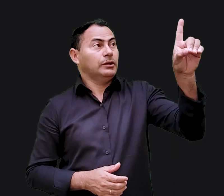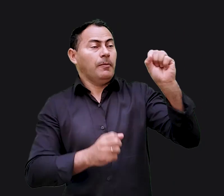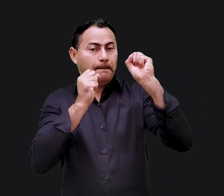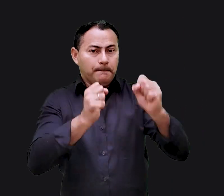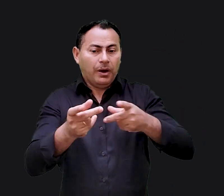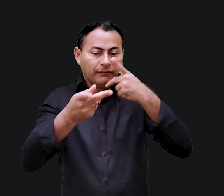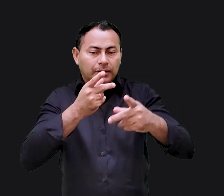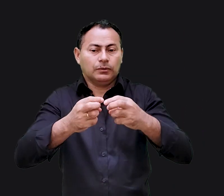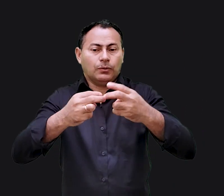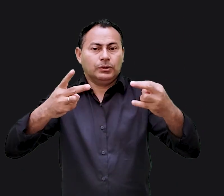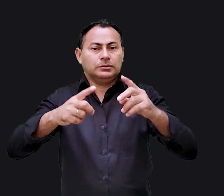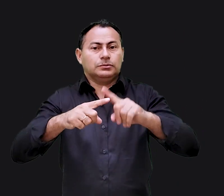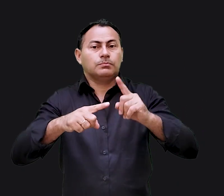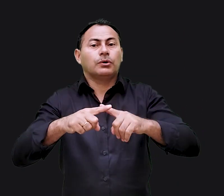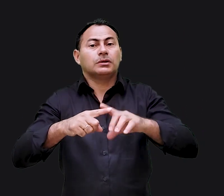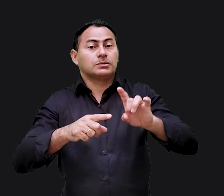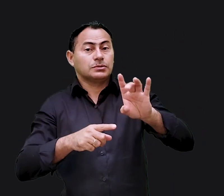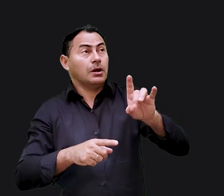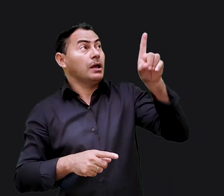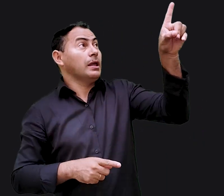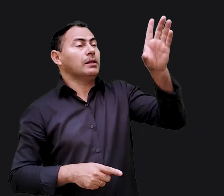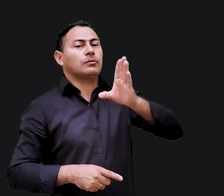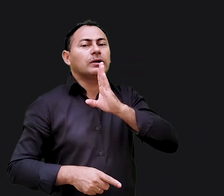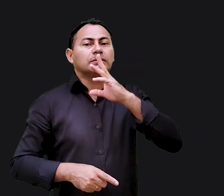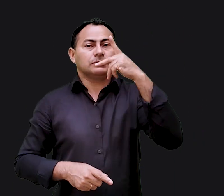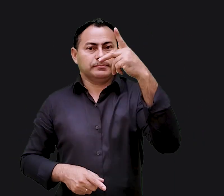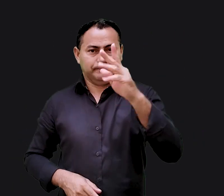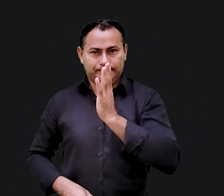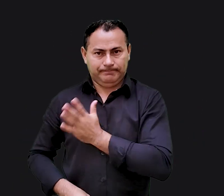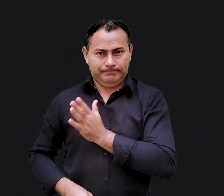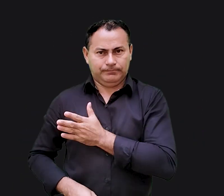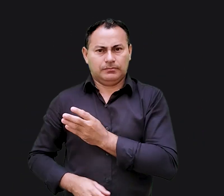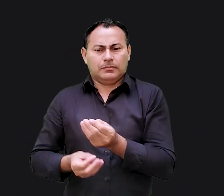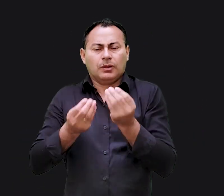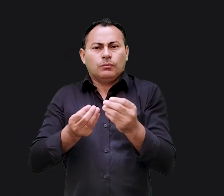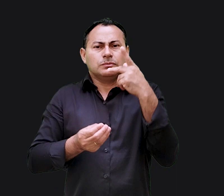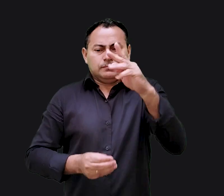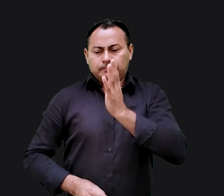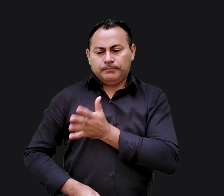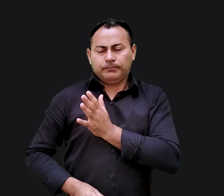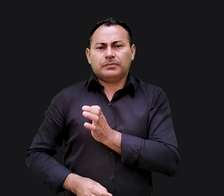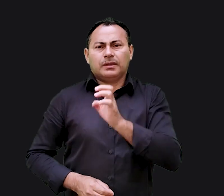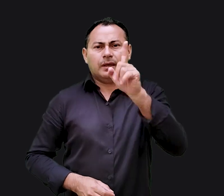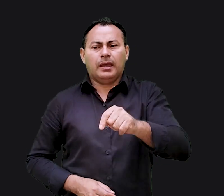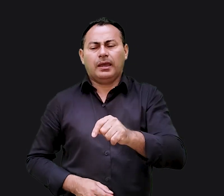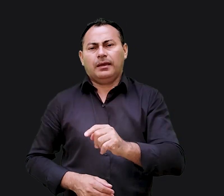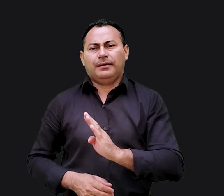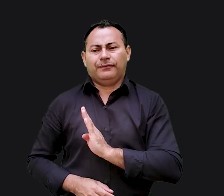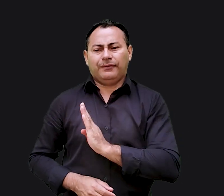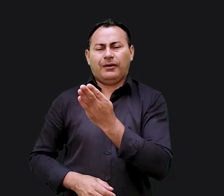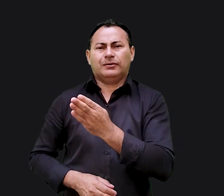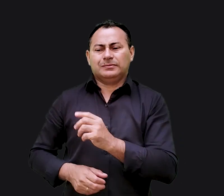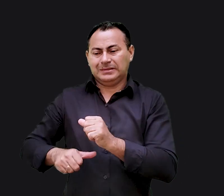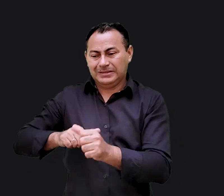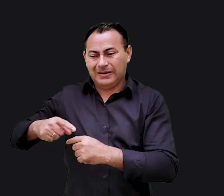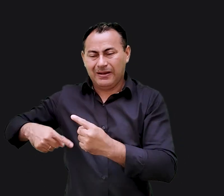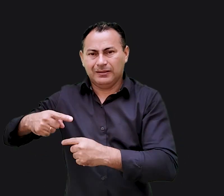só a Deus você pode dizer tal coisa porque só ele conhece o seu coração como o seu coração é enganoso